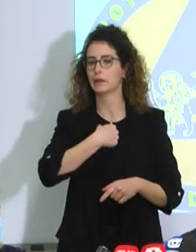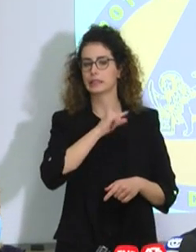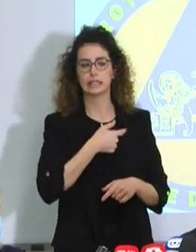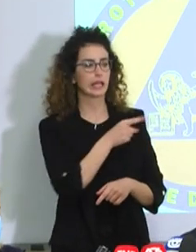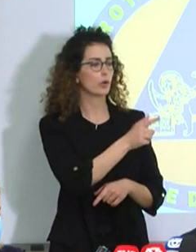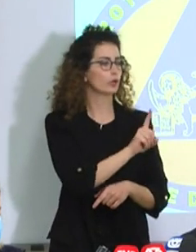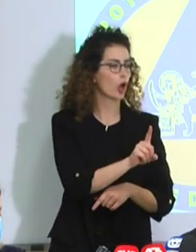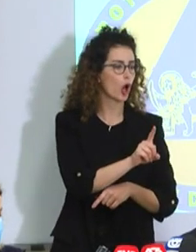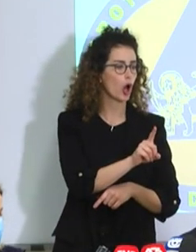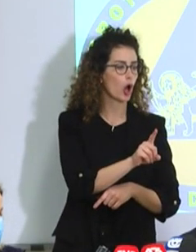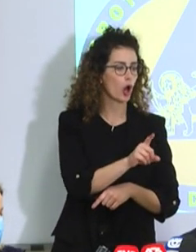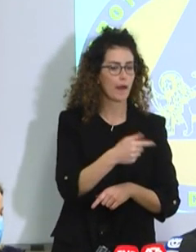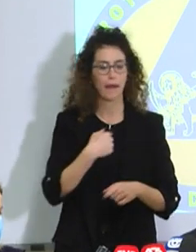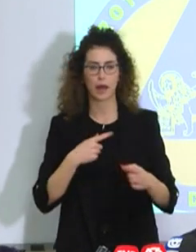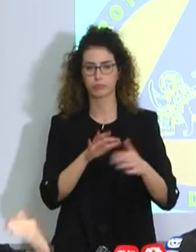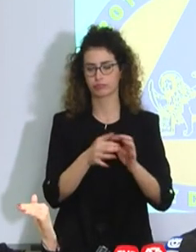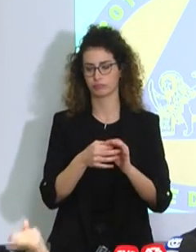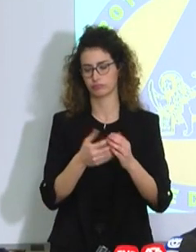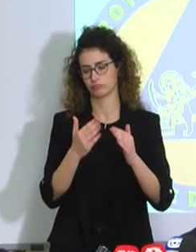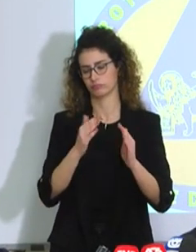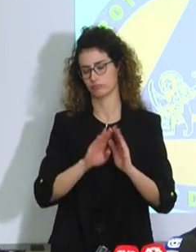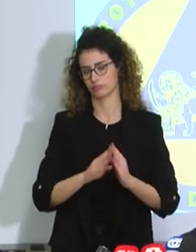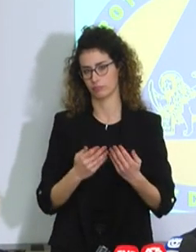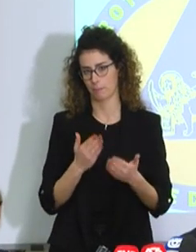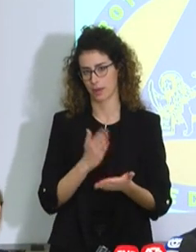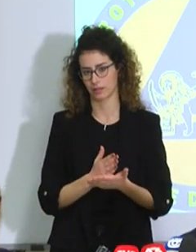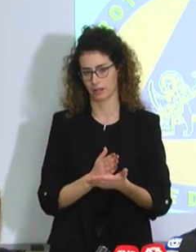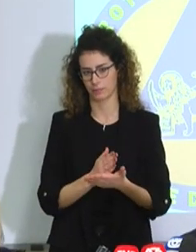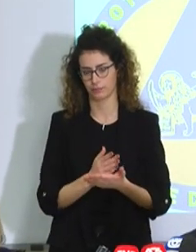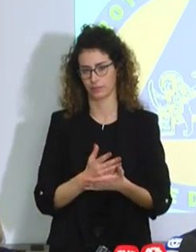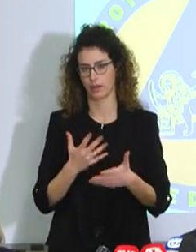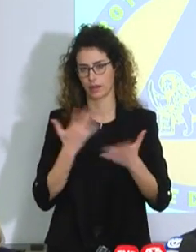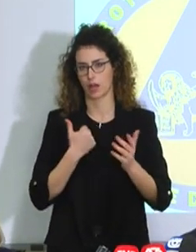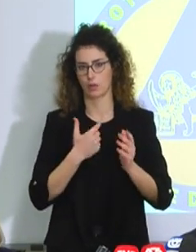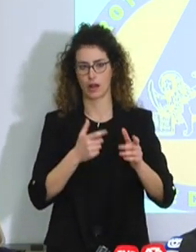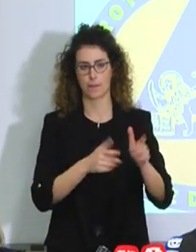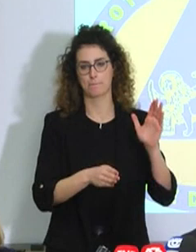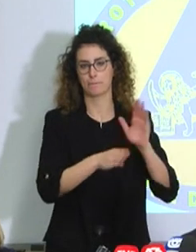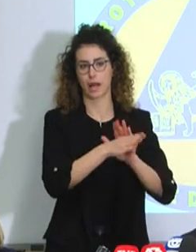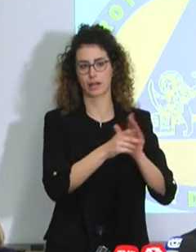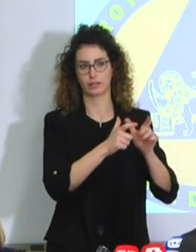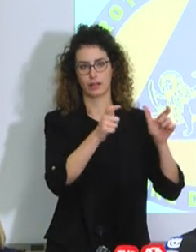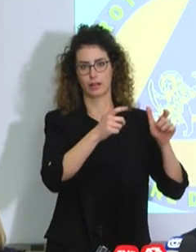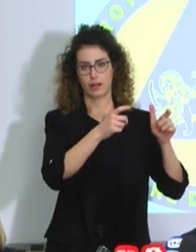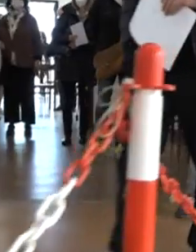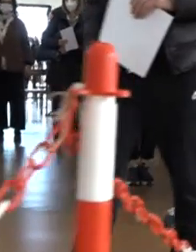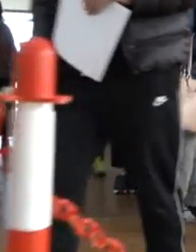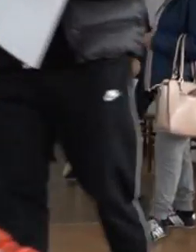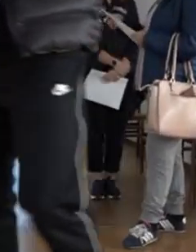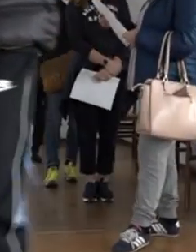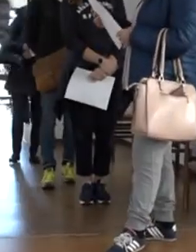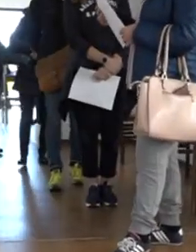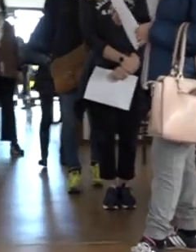e anessi e connessi. Ovviamente in ordine del crescente, cioè si parte dall'alto e si va verso il basso.